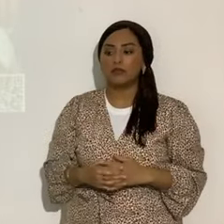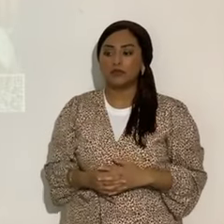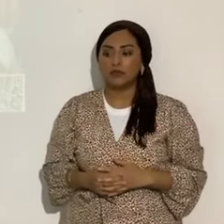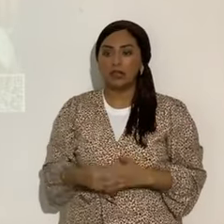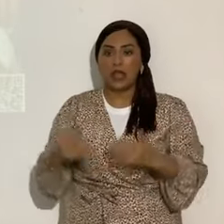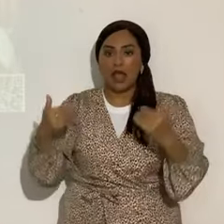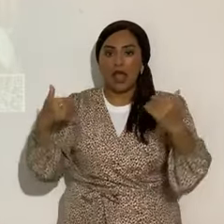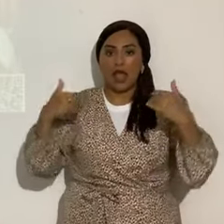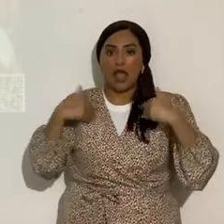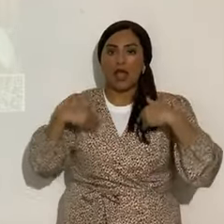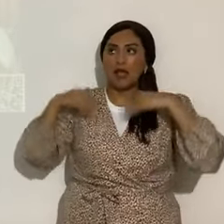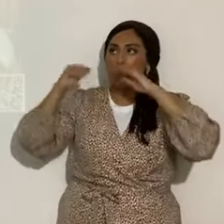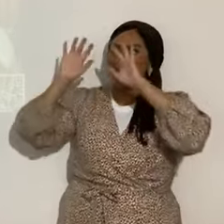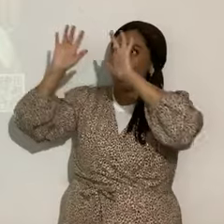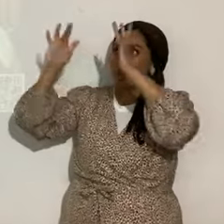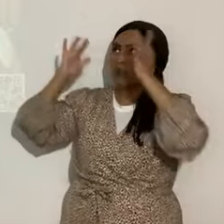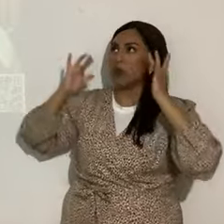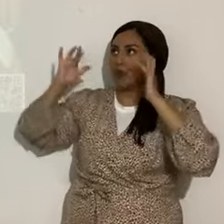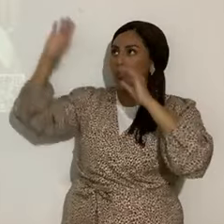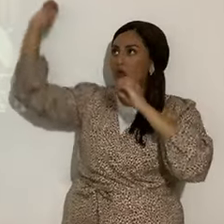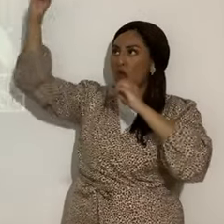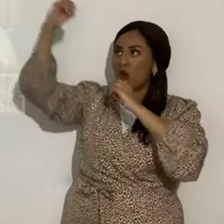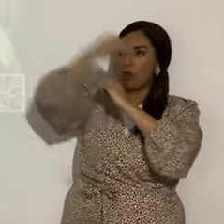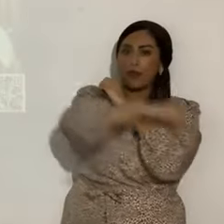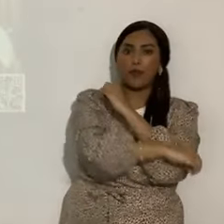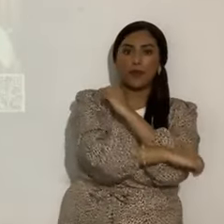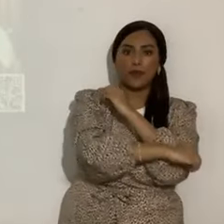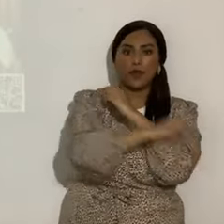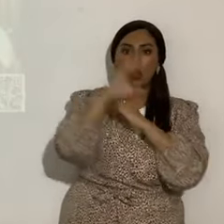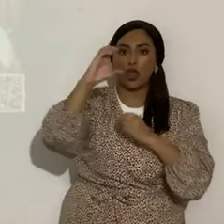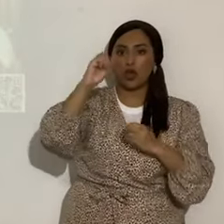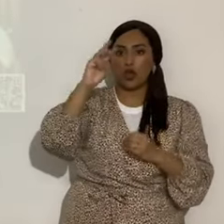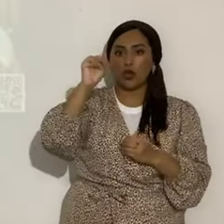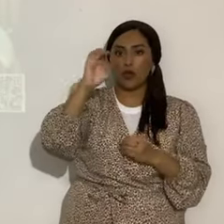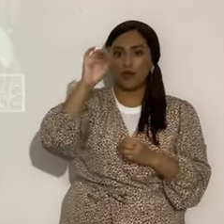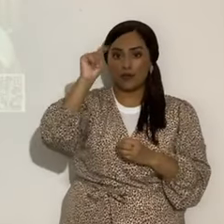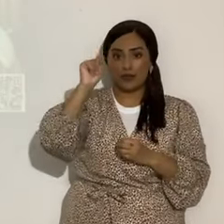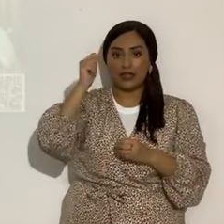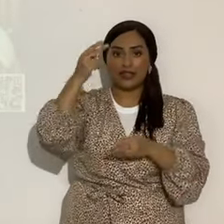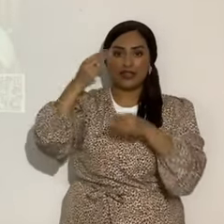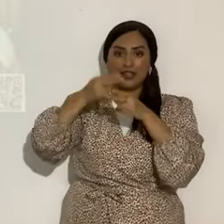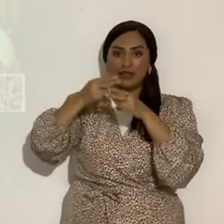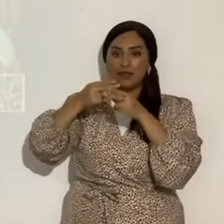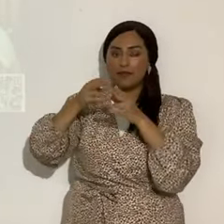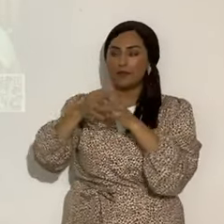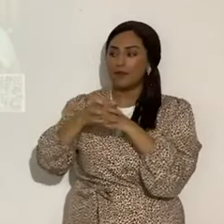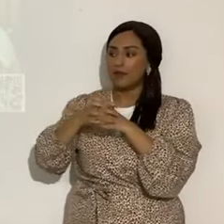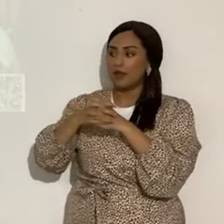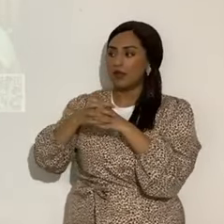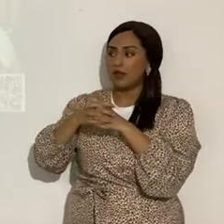apareció un brillante cometa, que hoy se sabe que era el cometa Halley, Halley.